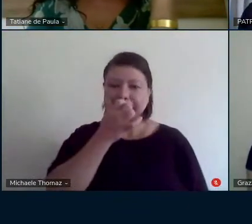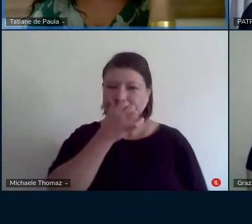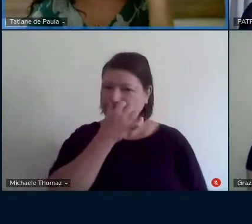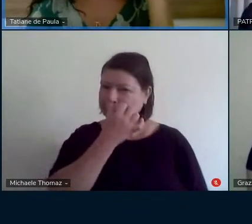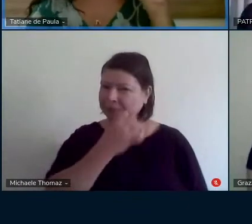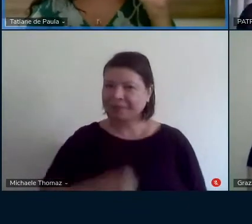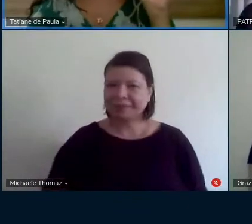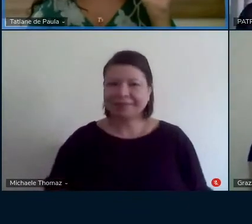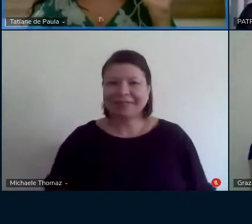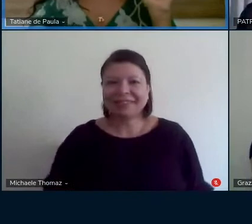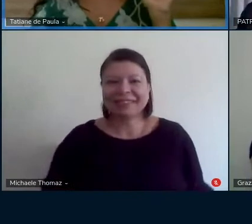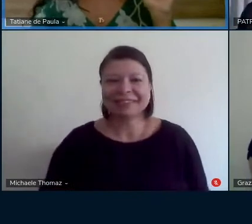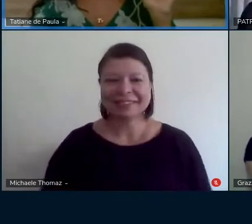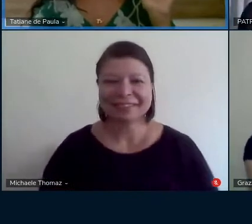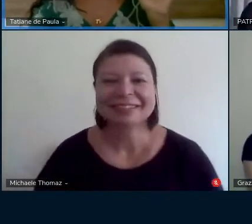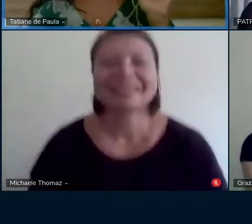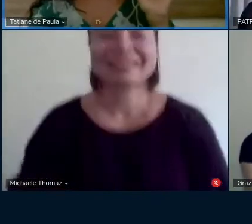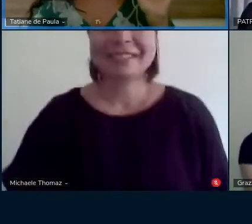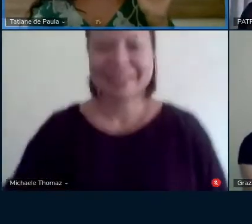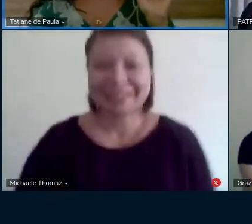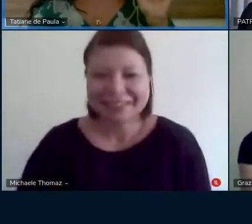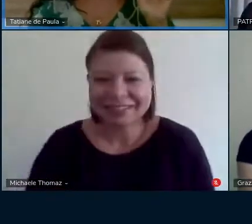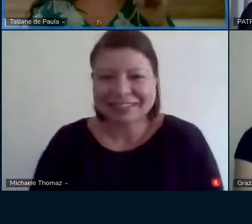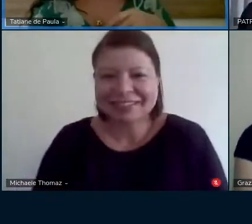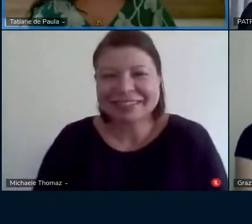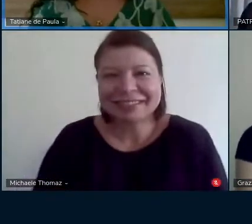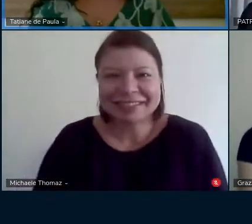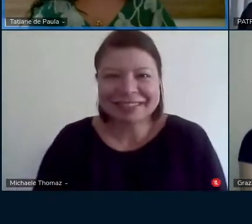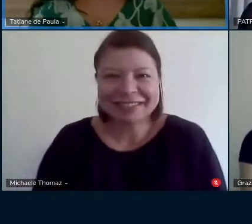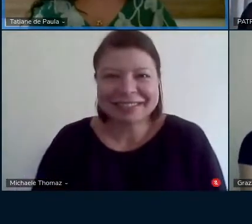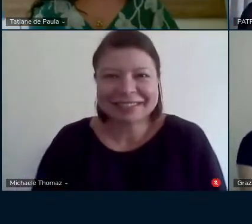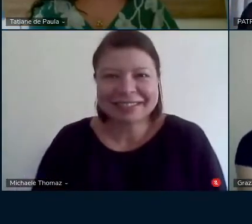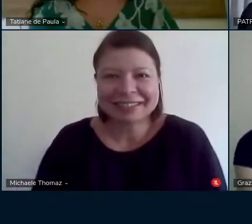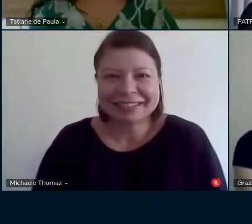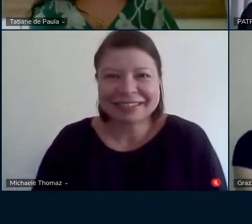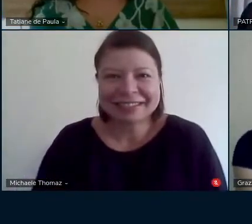então vamos lá todo mundo sorrindo um dois três e